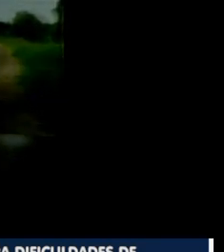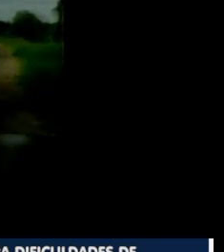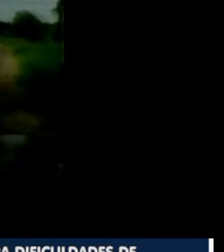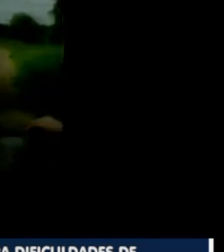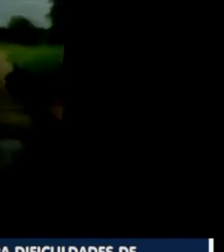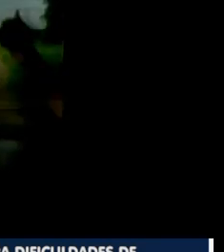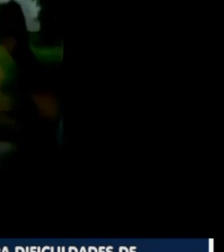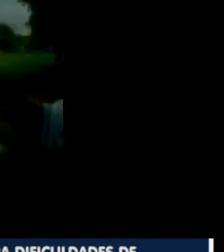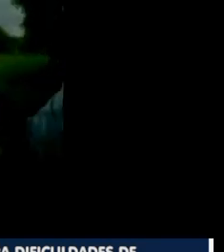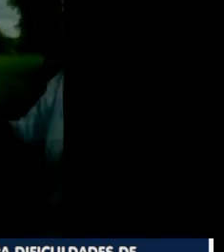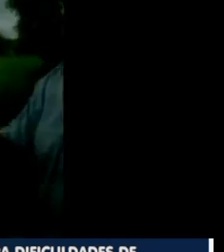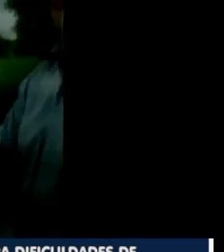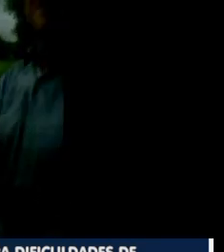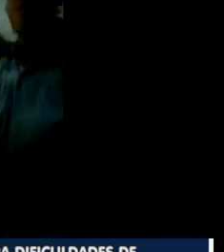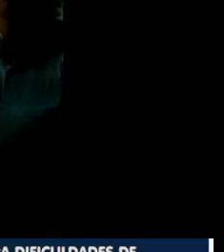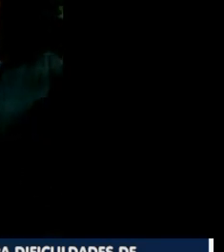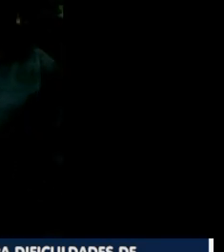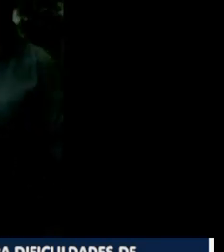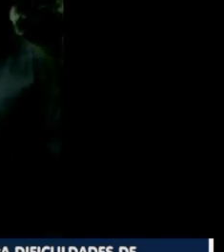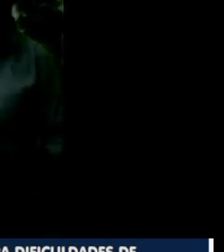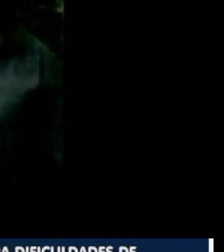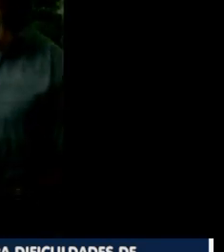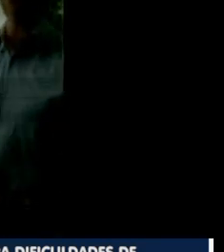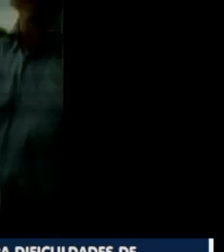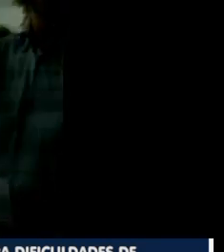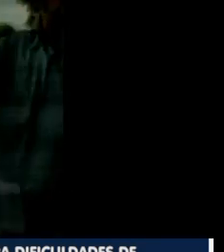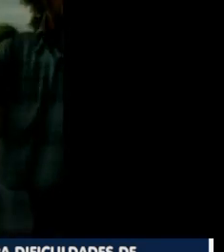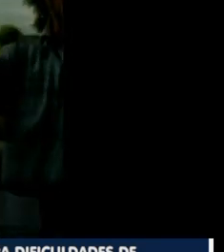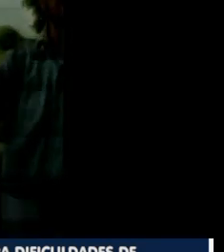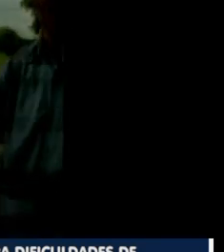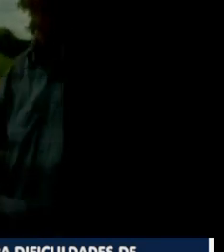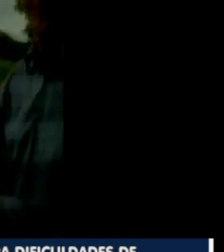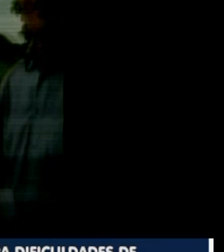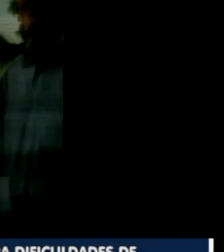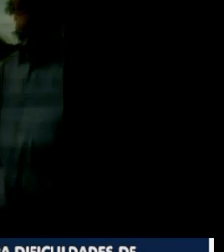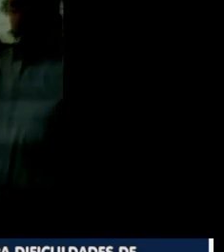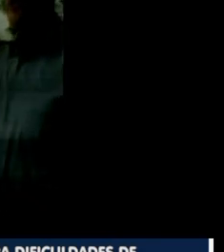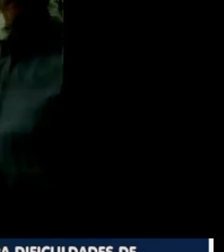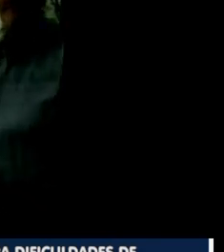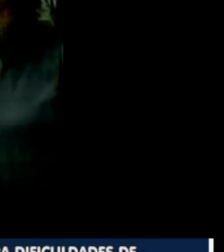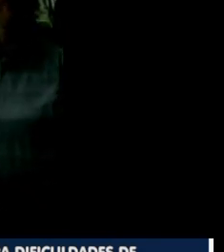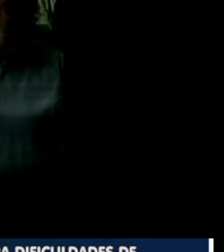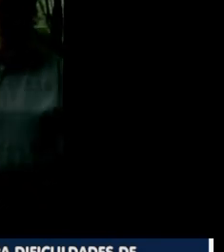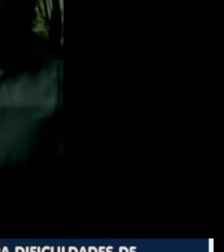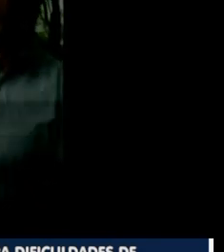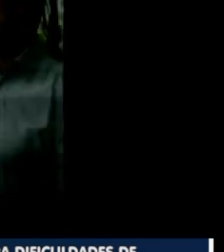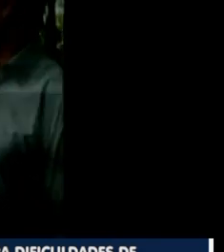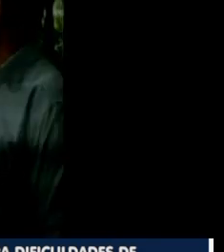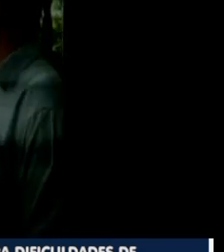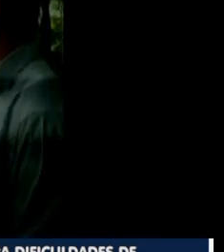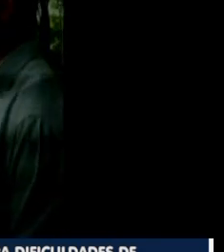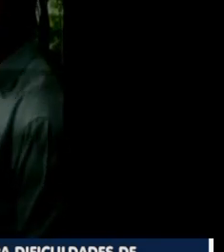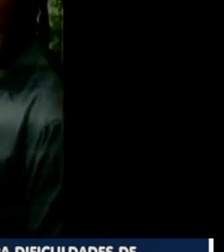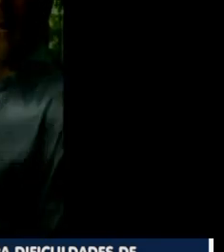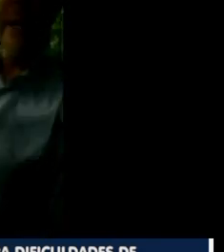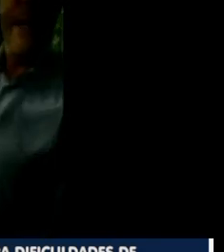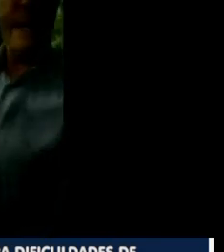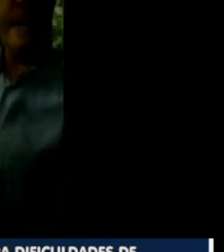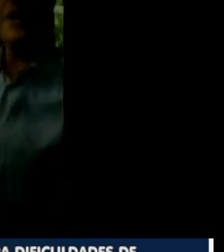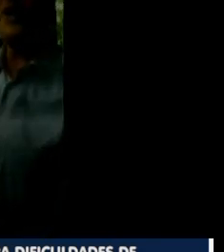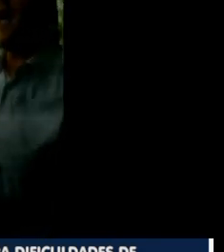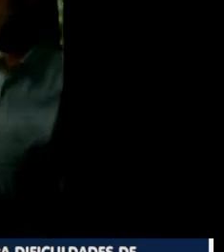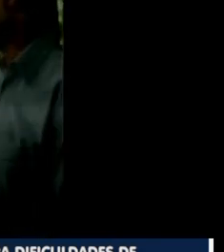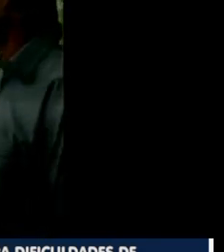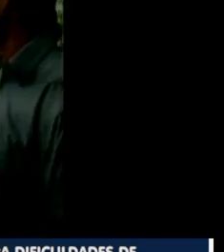enfrentada pelos rio pretensos. Moradores daqui do São Jorge, Parque do Sol, Gizete, Eldorado, toda a galera